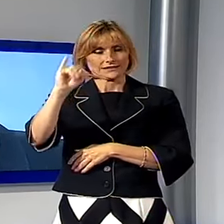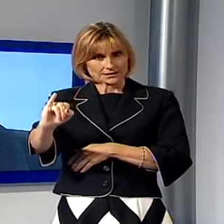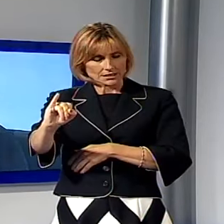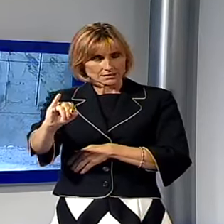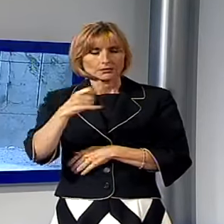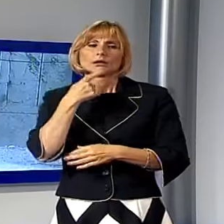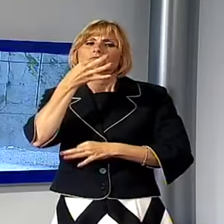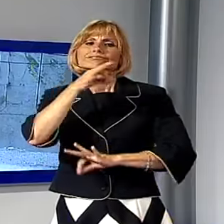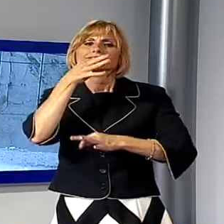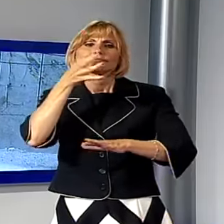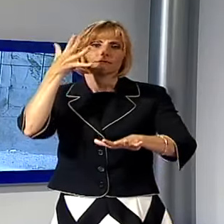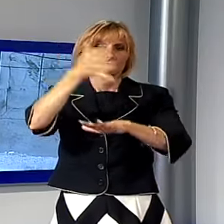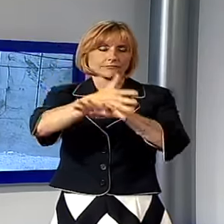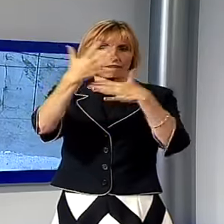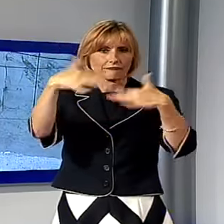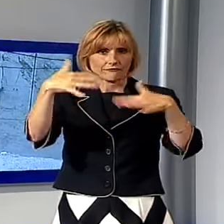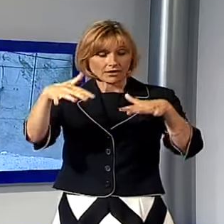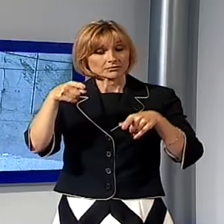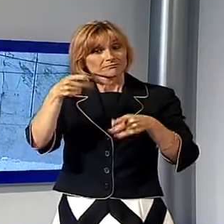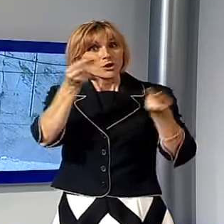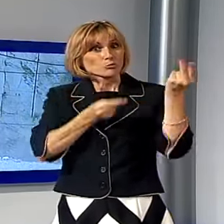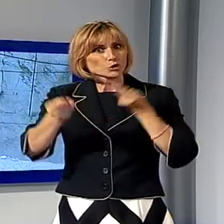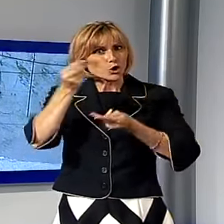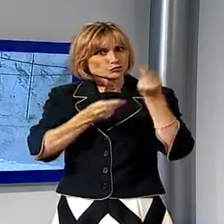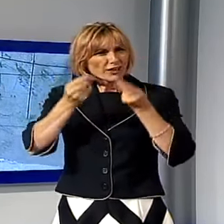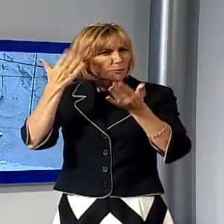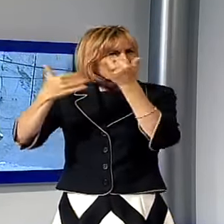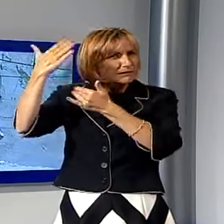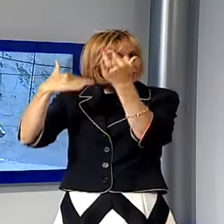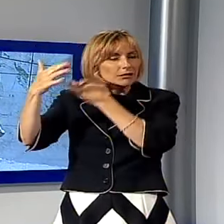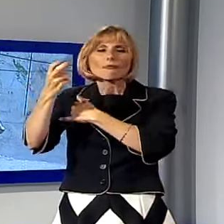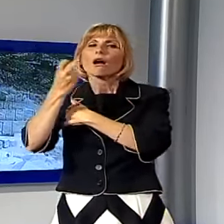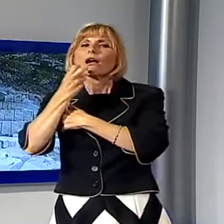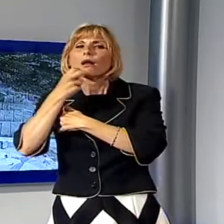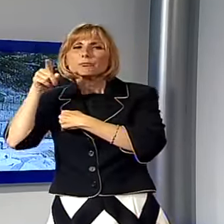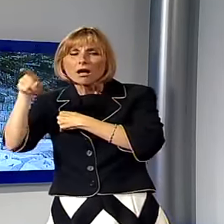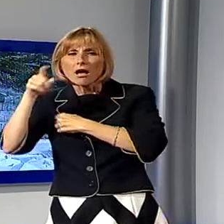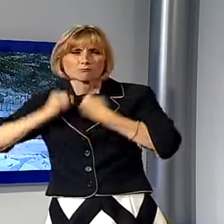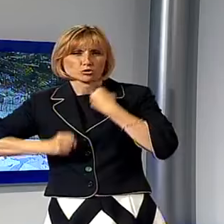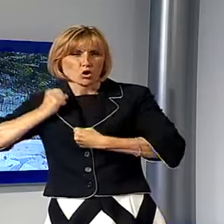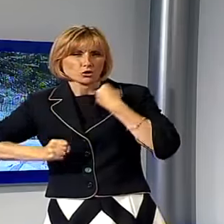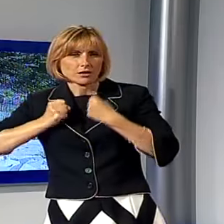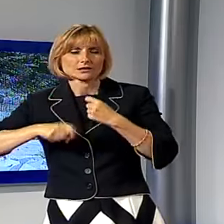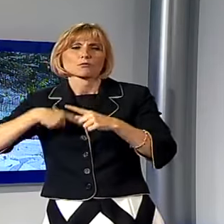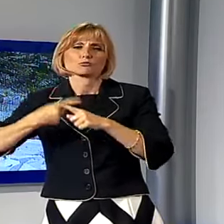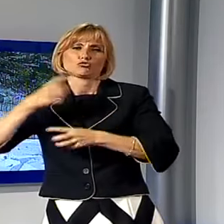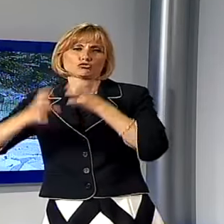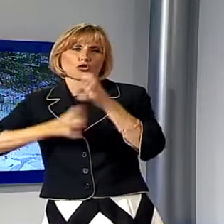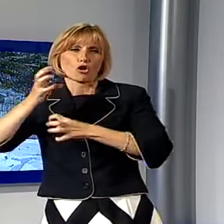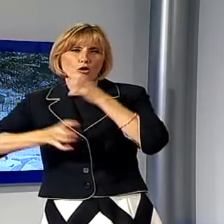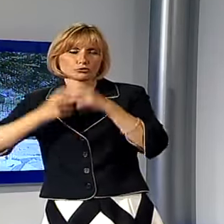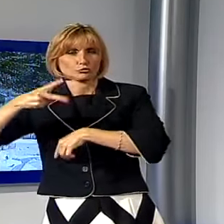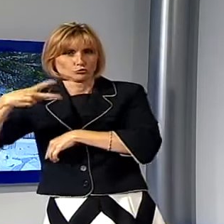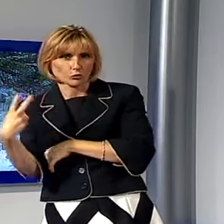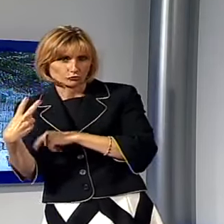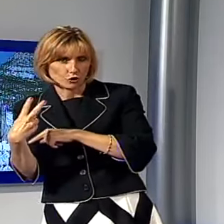sul progetto che aveva però scatenato la protesta del distretto lapideo Apo Versiliese e la serrata organizzata dall'Associazione Industriale